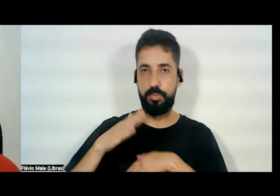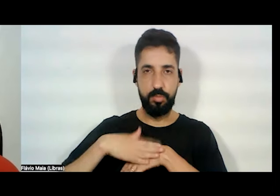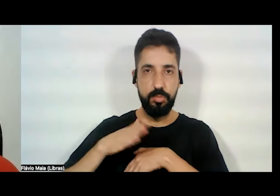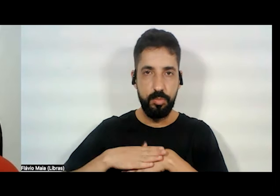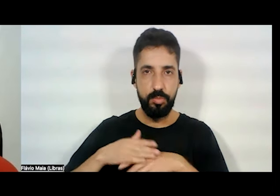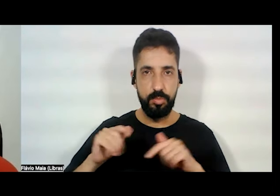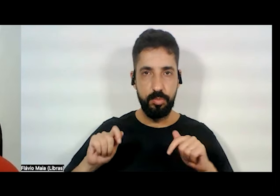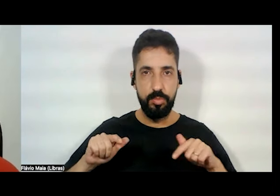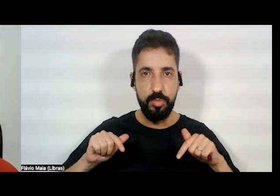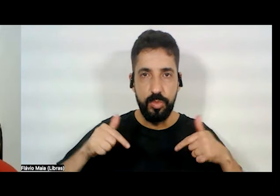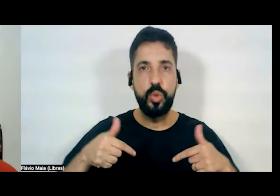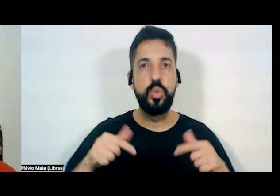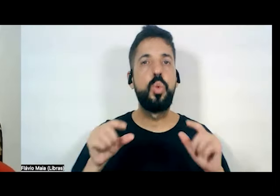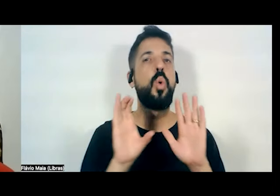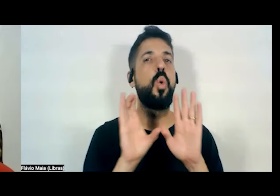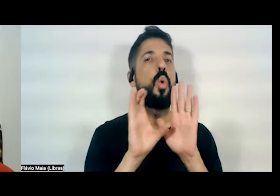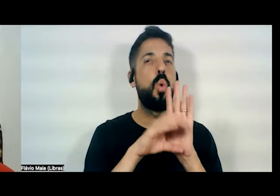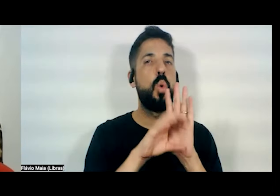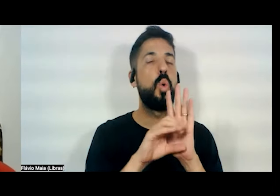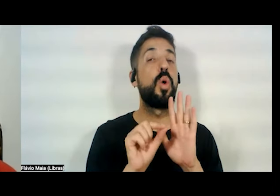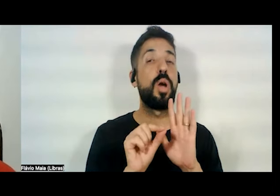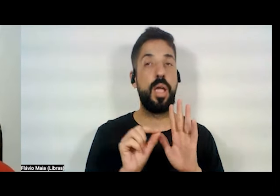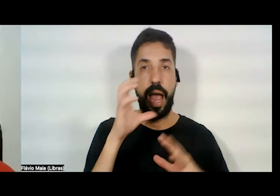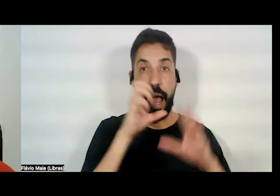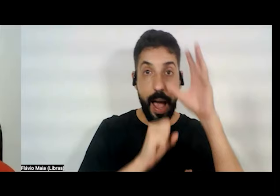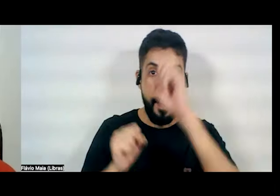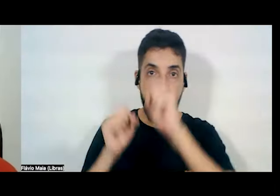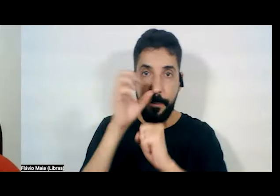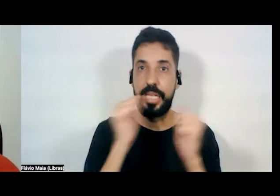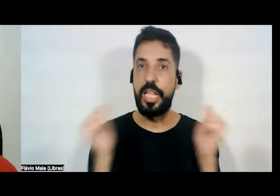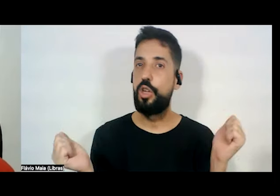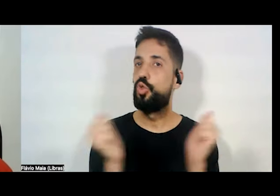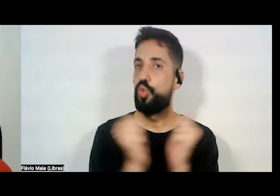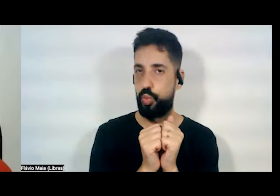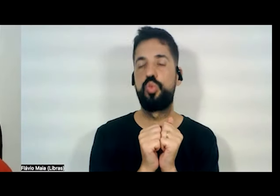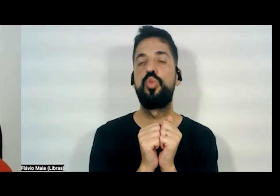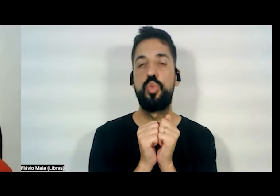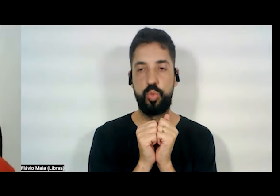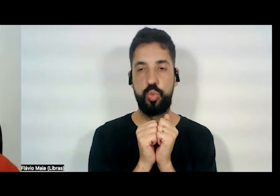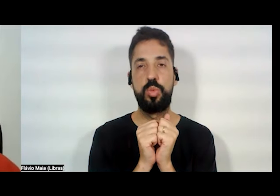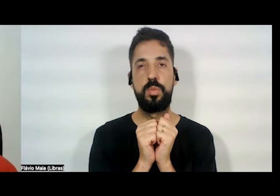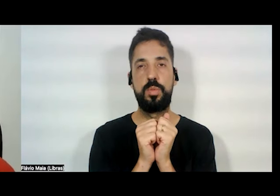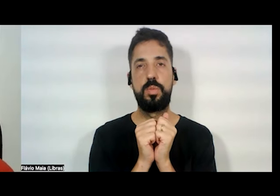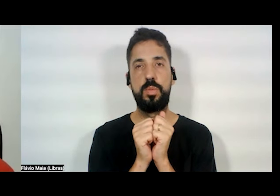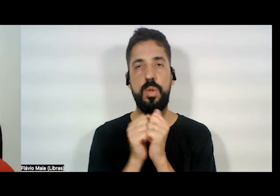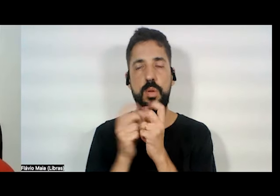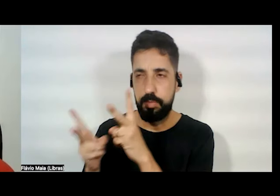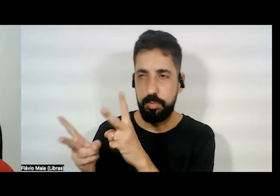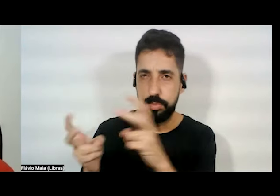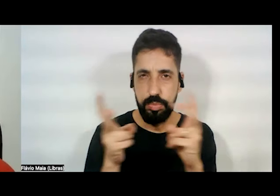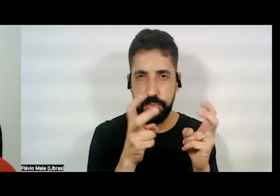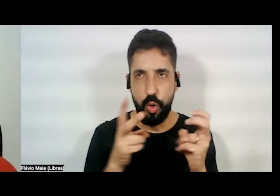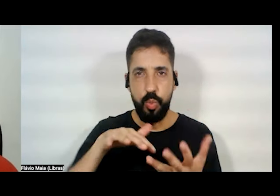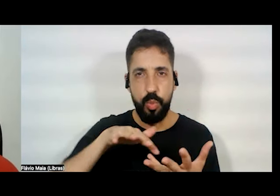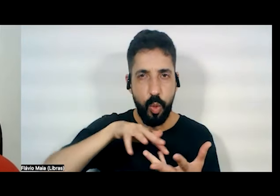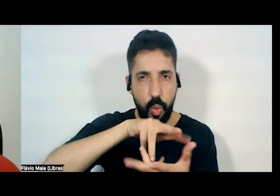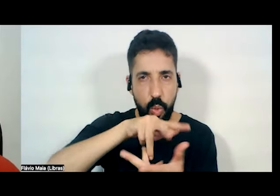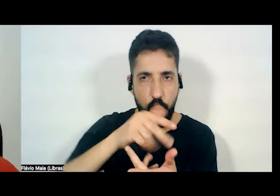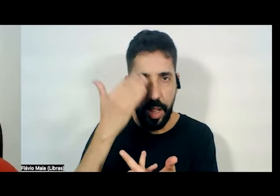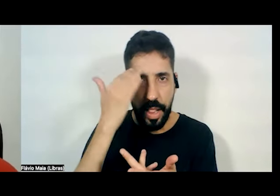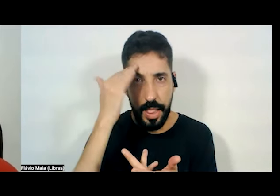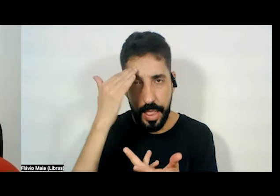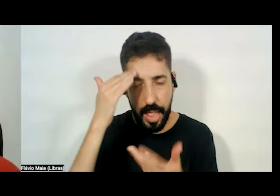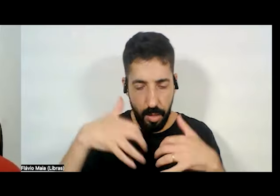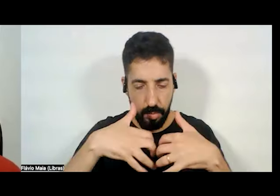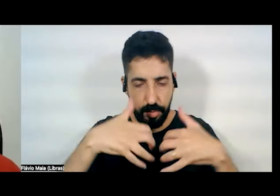conceito, aprendemos juntos, juntas, exploramos o mundo, compreendemos o mundo. Há os